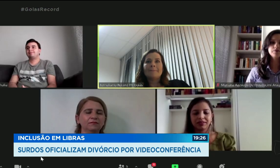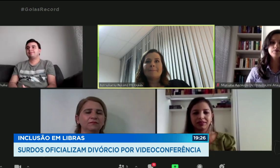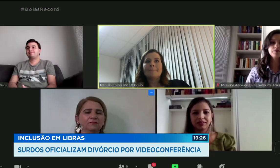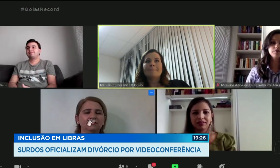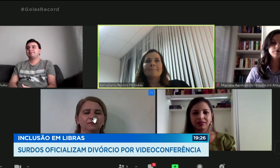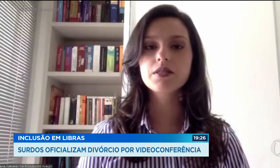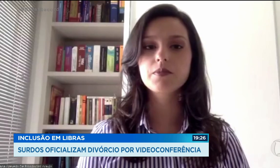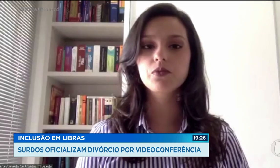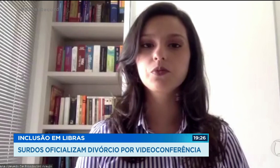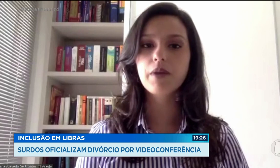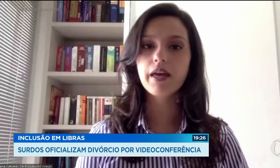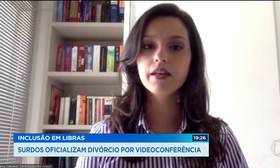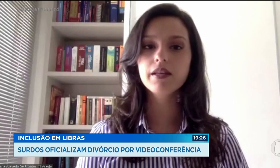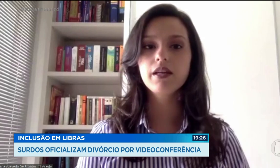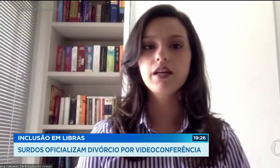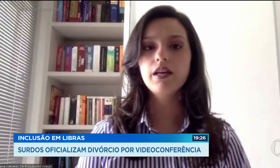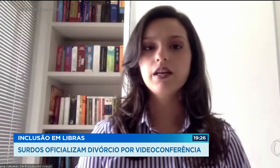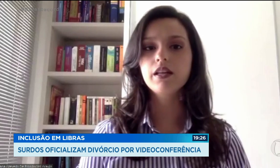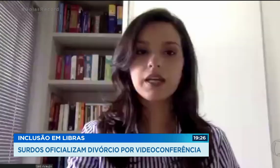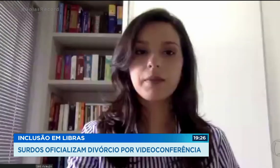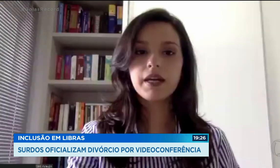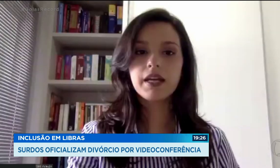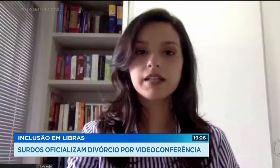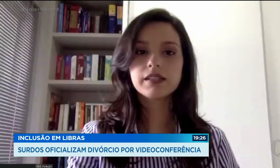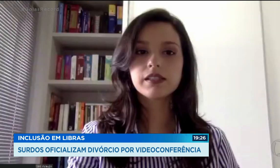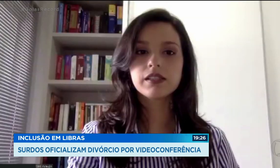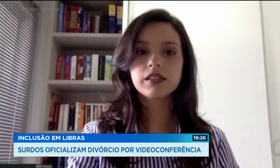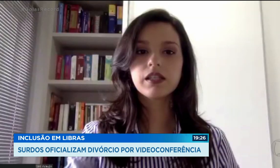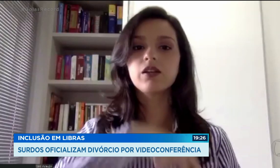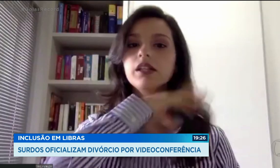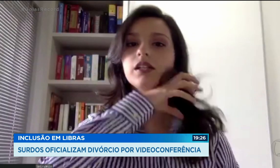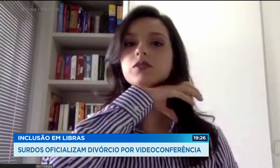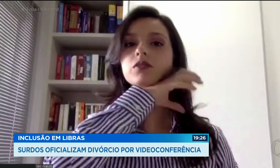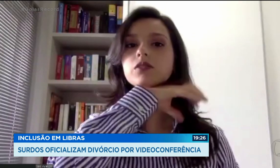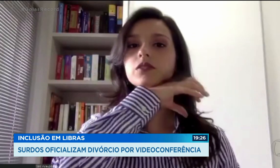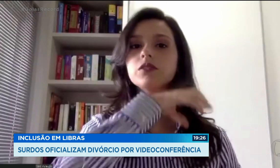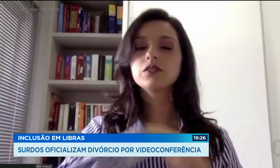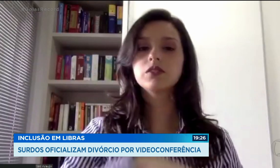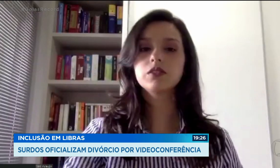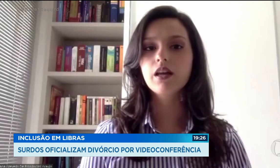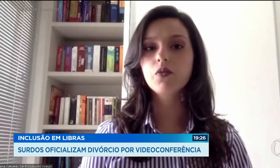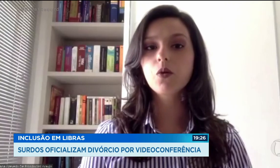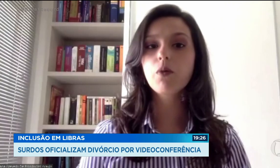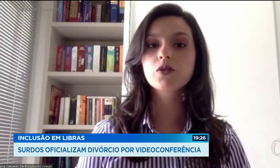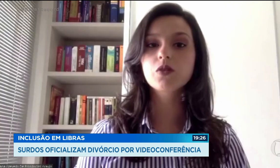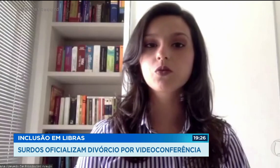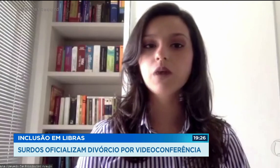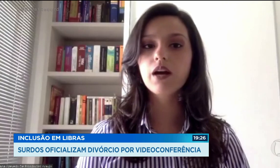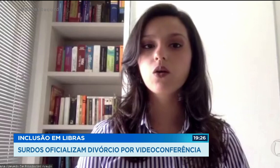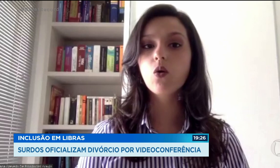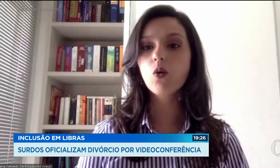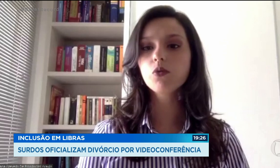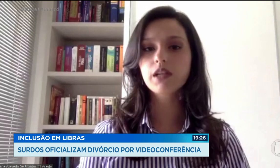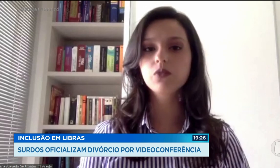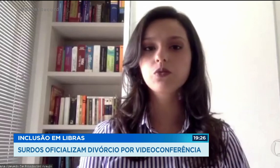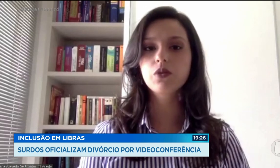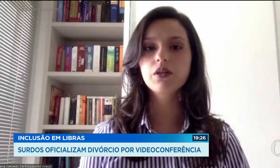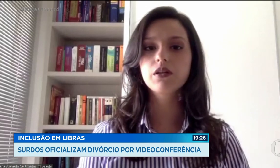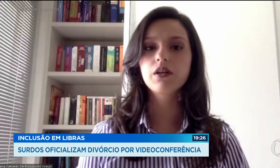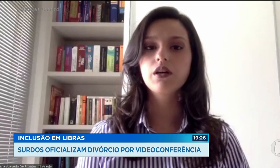separação foi a Mariana, que é advogada e se comunica muito bem em Libras. Ela conta que sempre se interessou pela inclusão